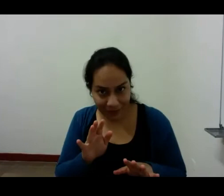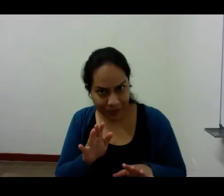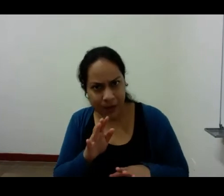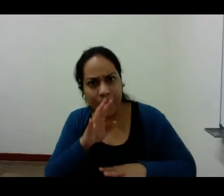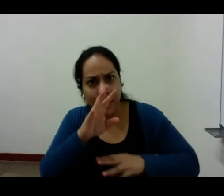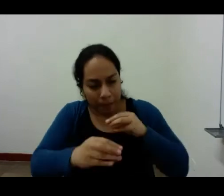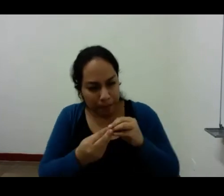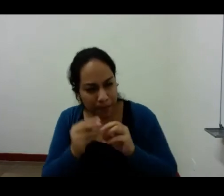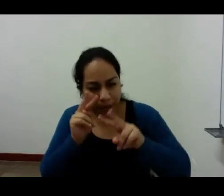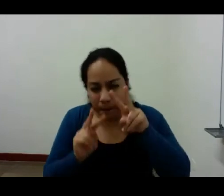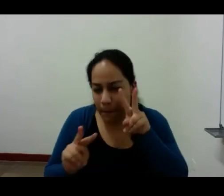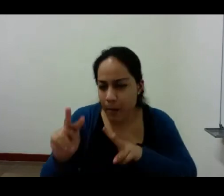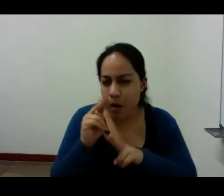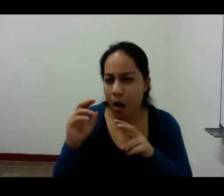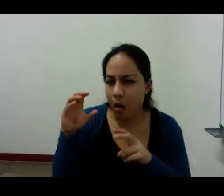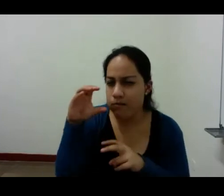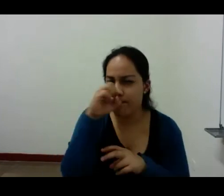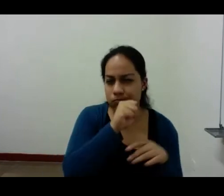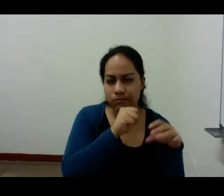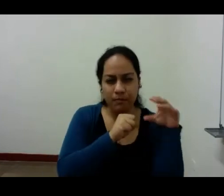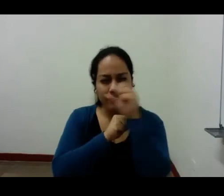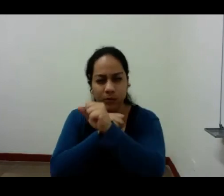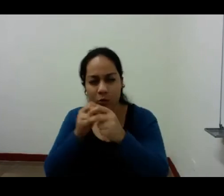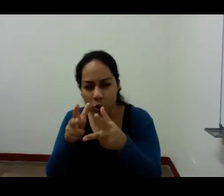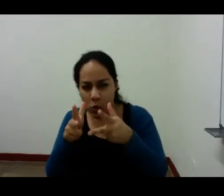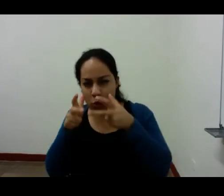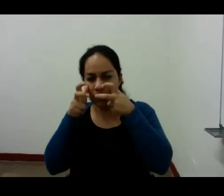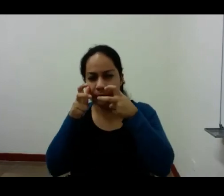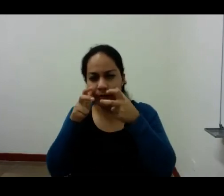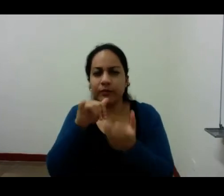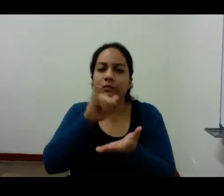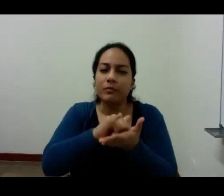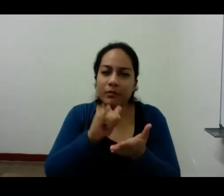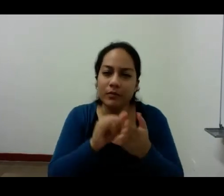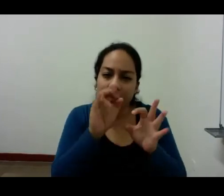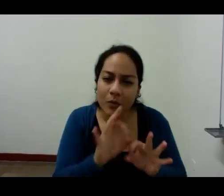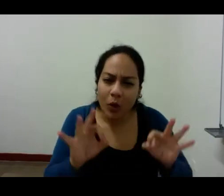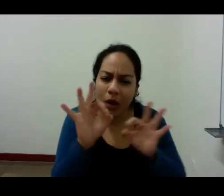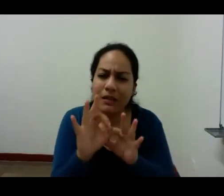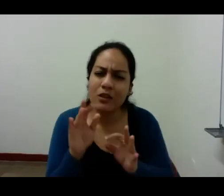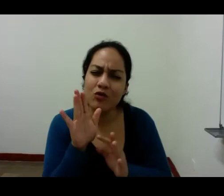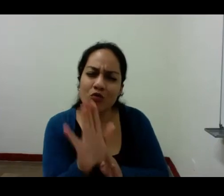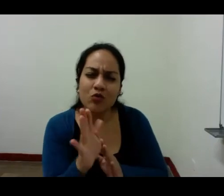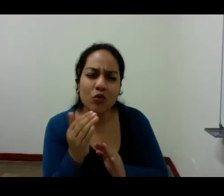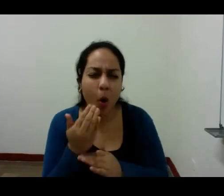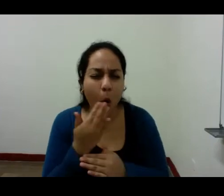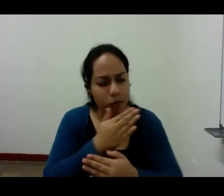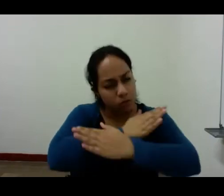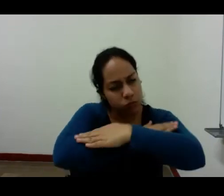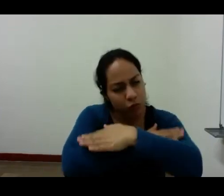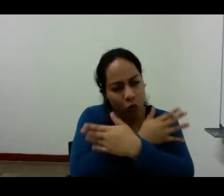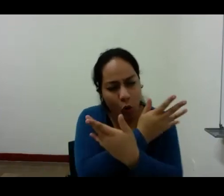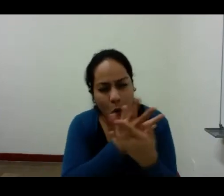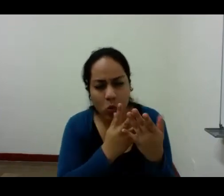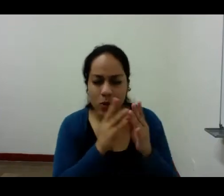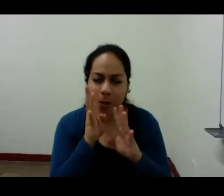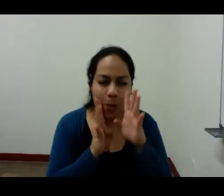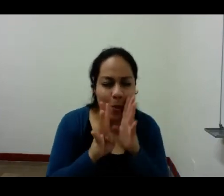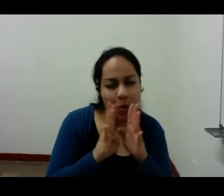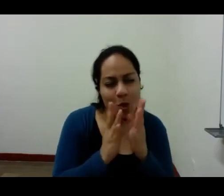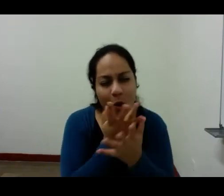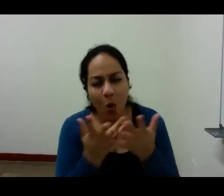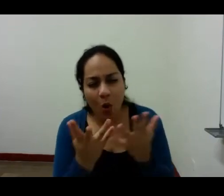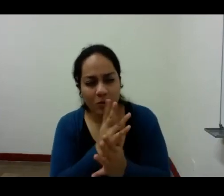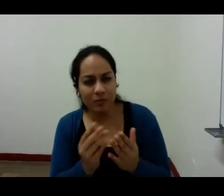visual que dice ceder también a su desprevaloración minuciosa y escrupulosa como si fuesen